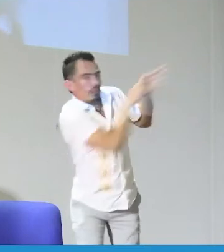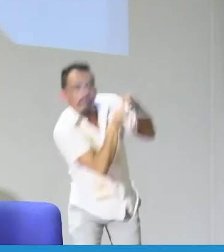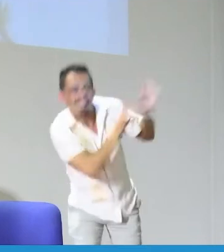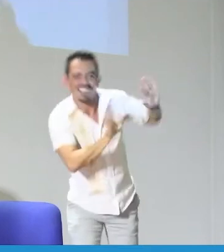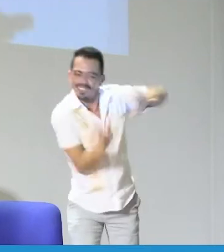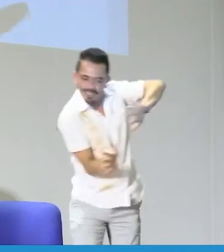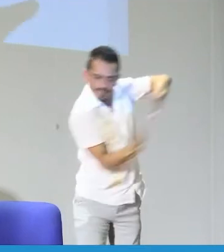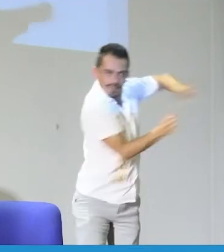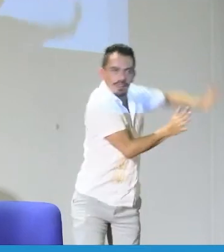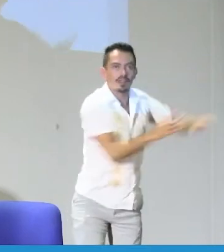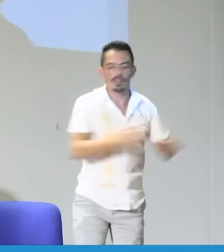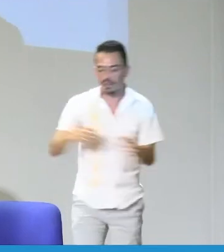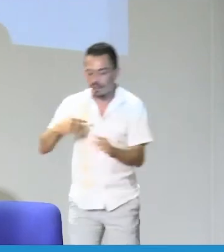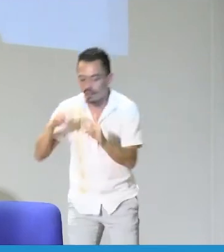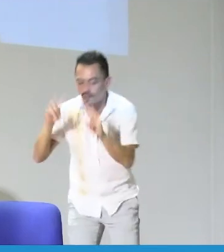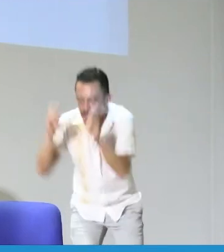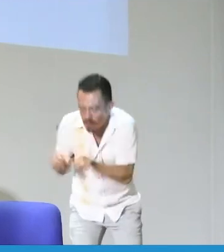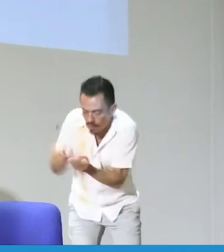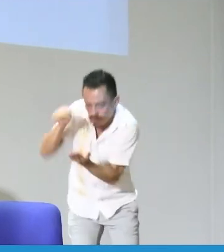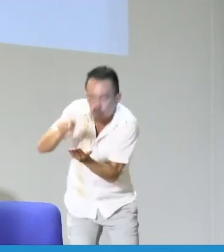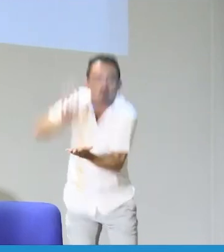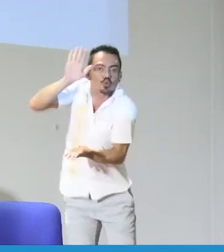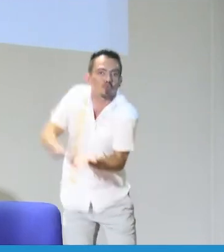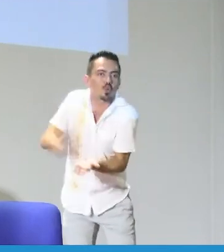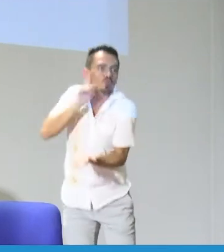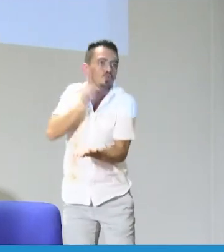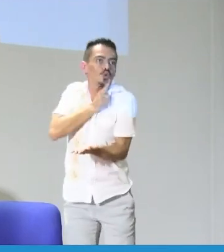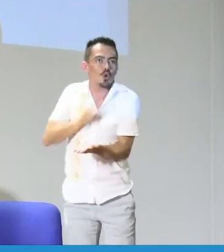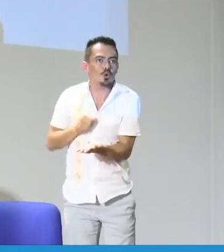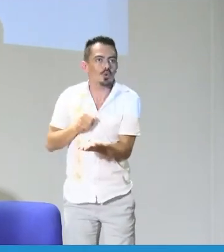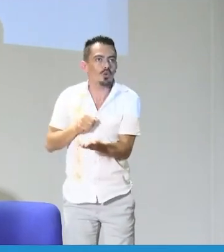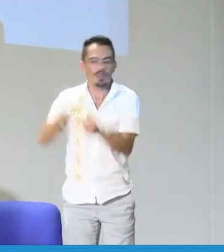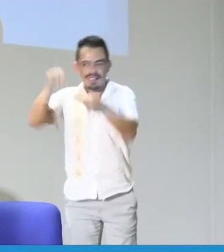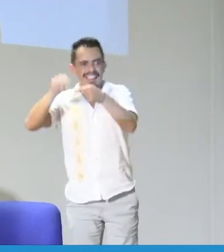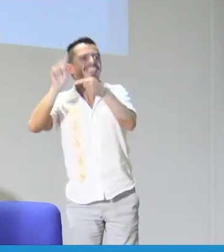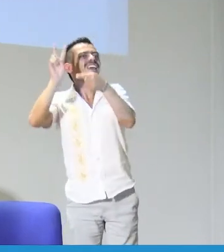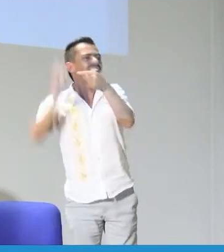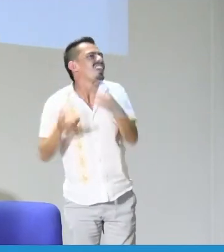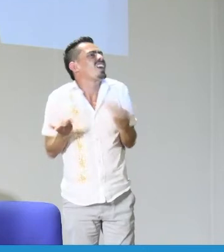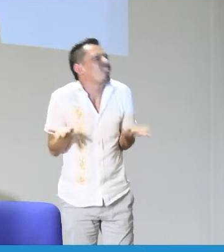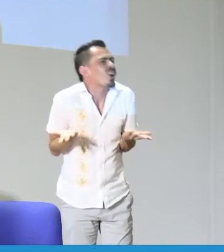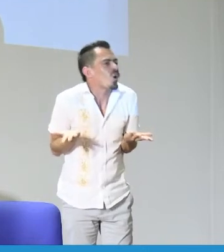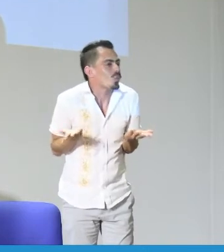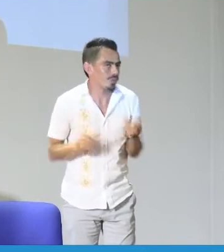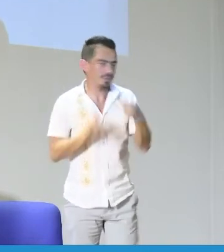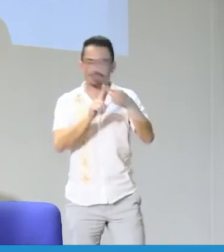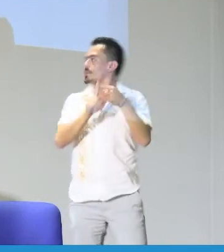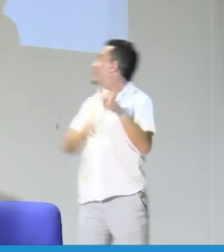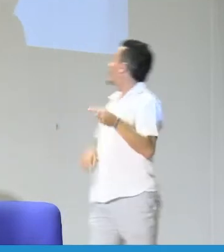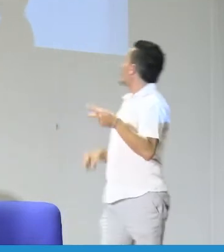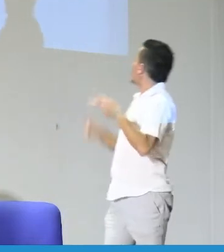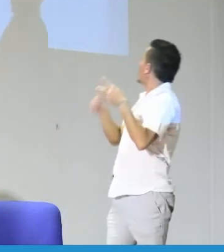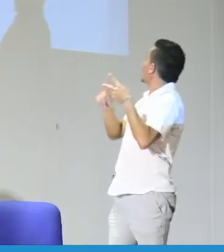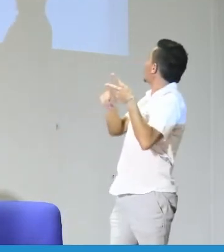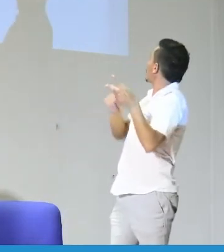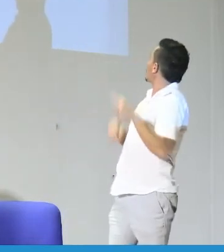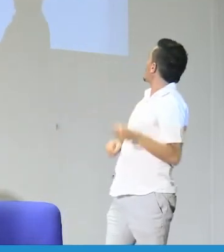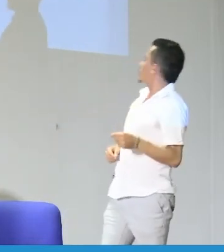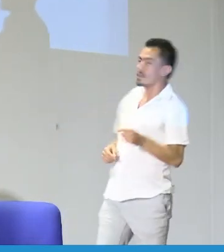otras, por ejemplo, minorías o con otras personas oyentes. Las recomendaciones que tal vez no se hagan esas comparaciones, sino que se hable de su